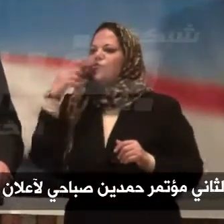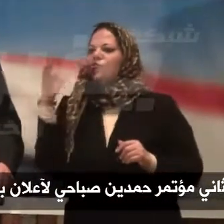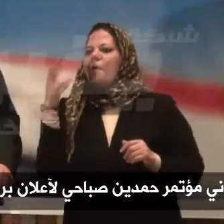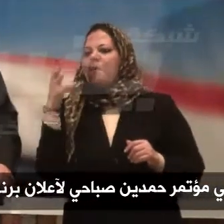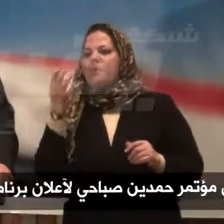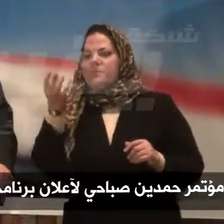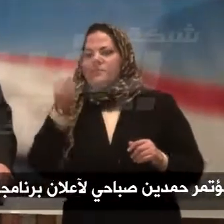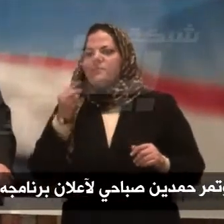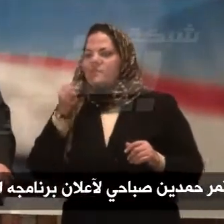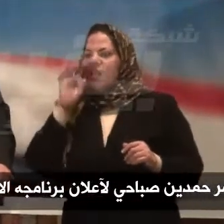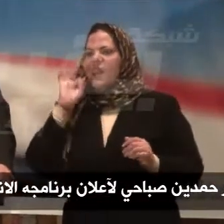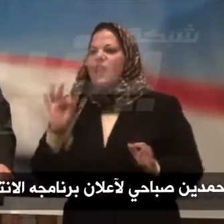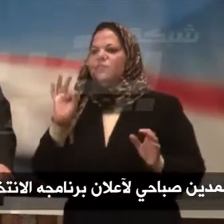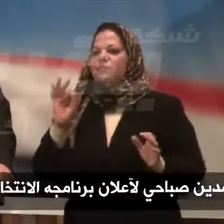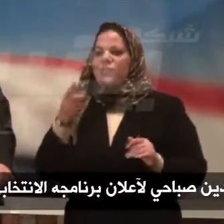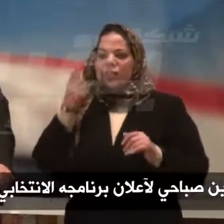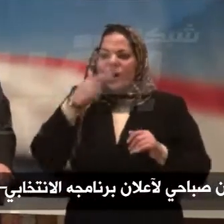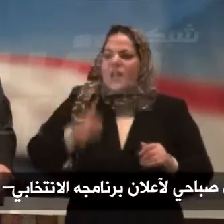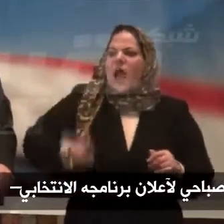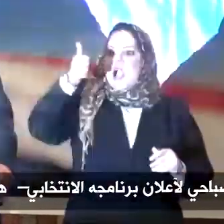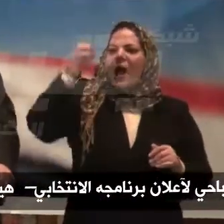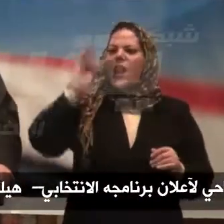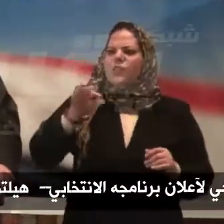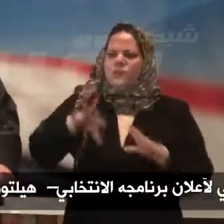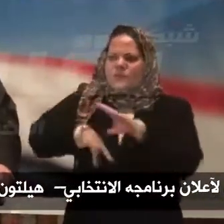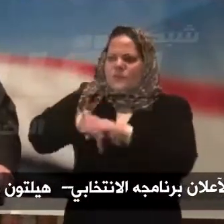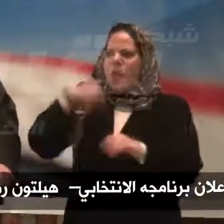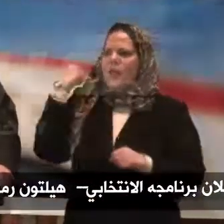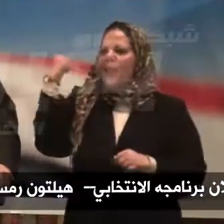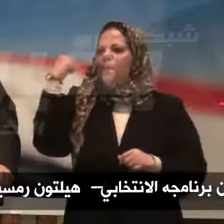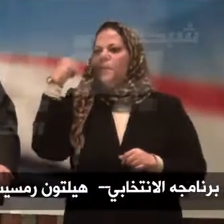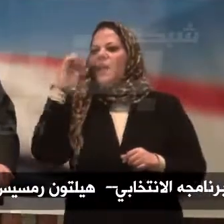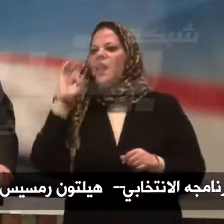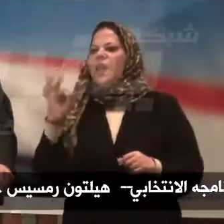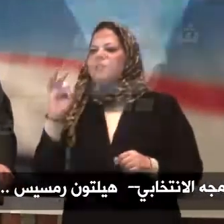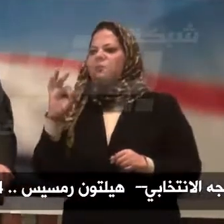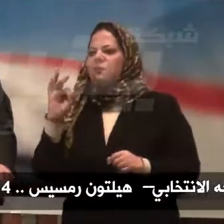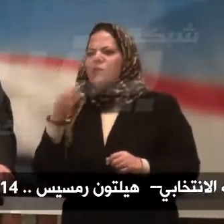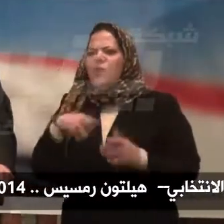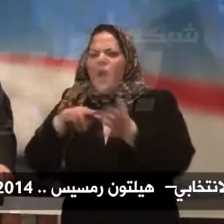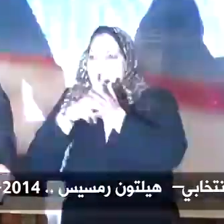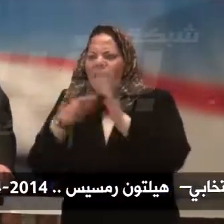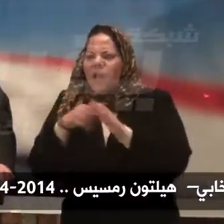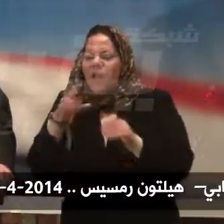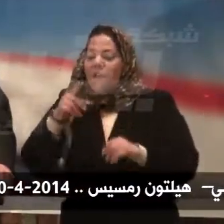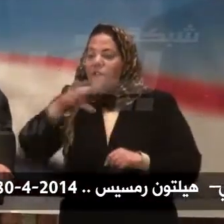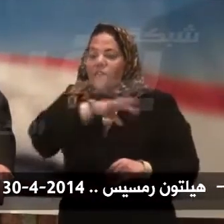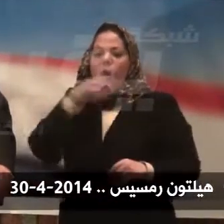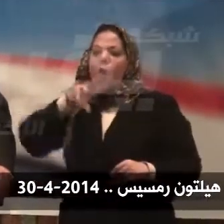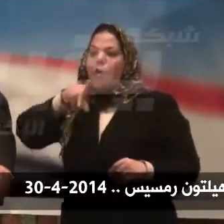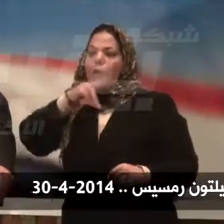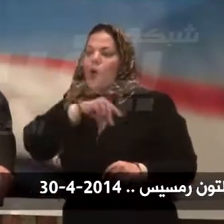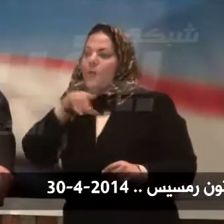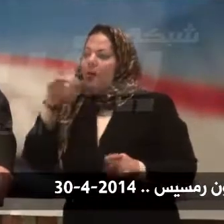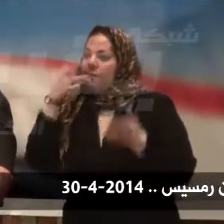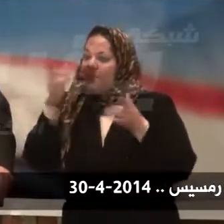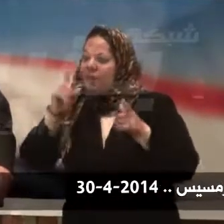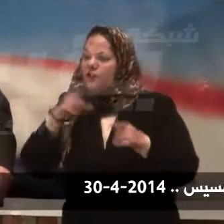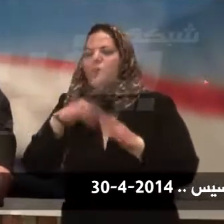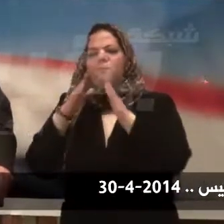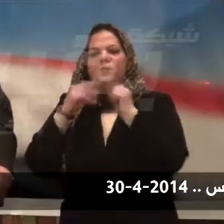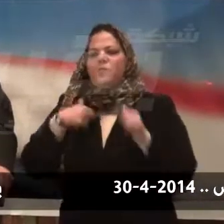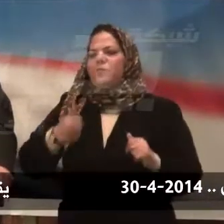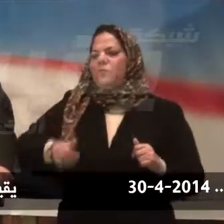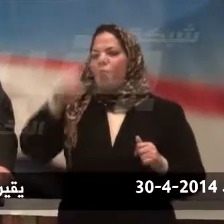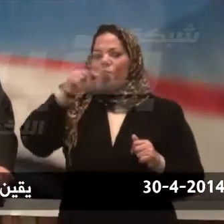دولة نجحة دولة كفأة دولة خالية من الفساد عشان